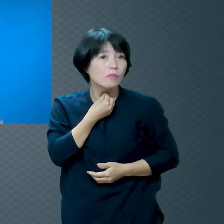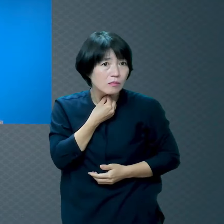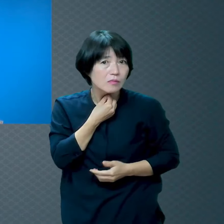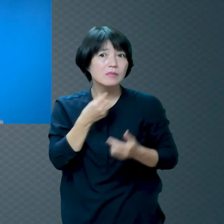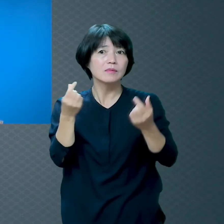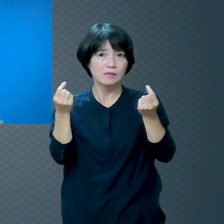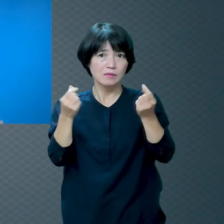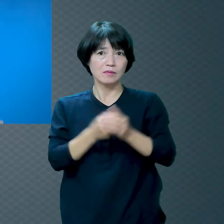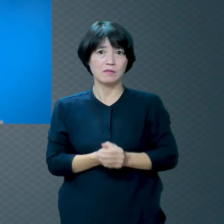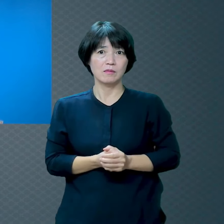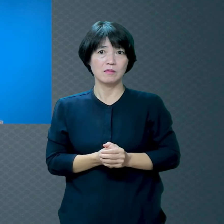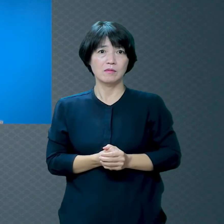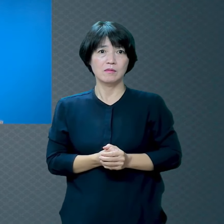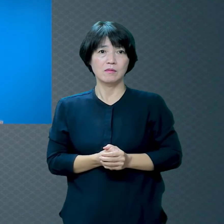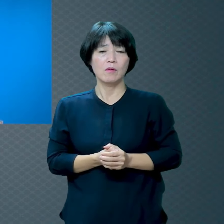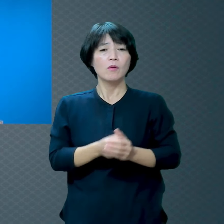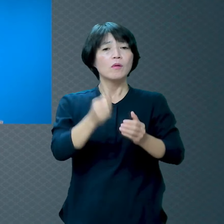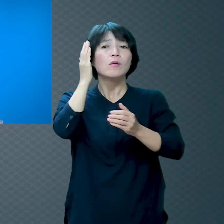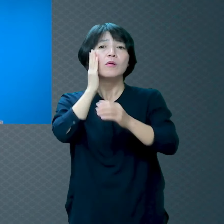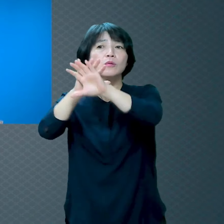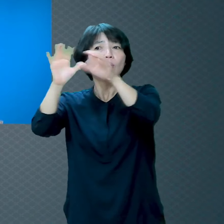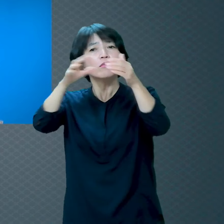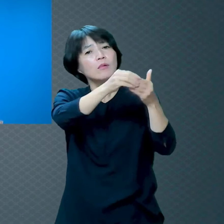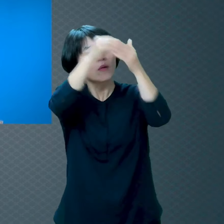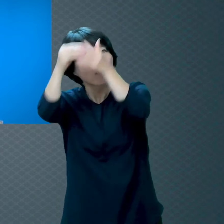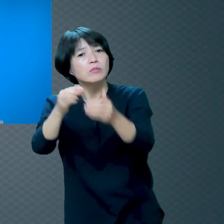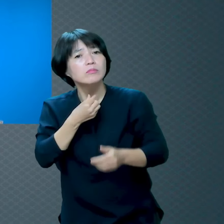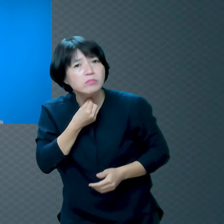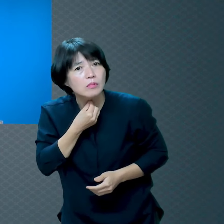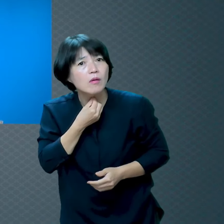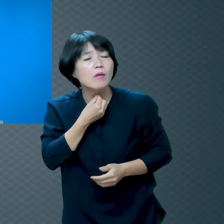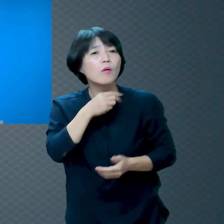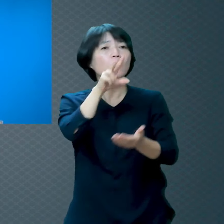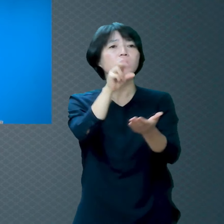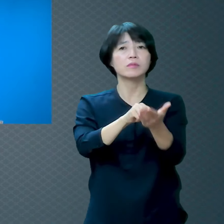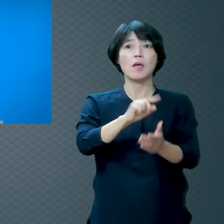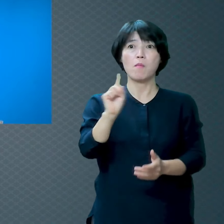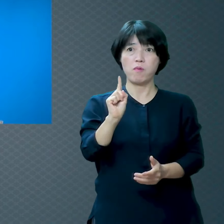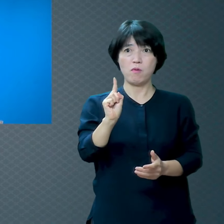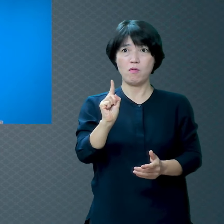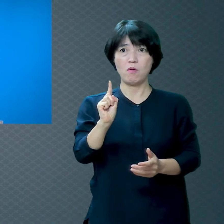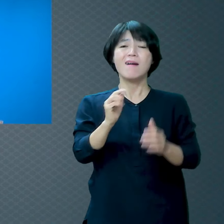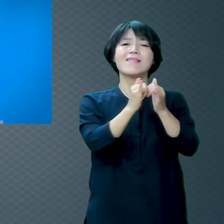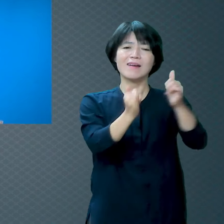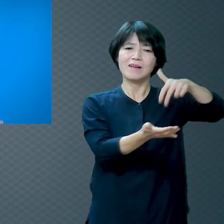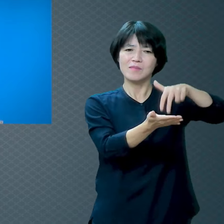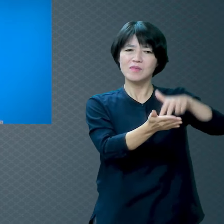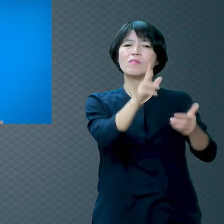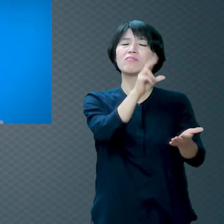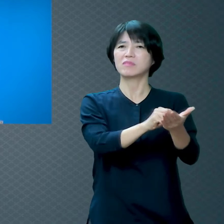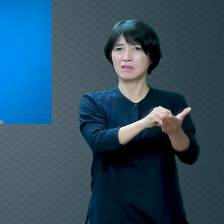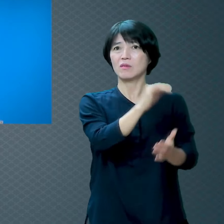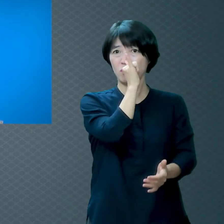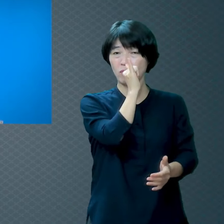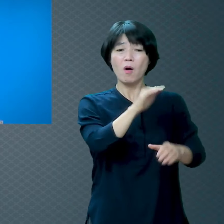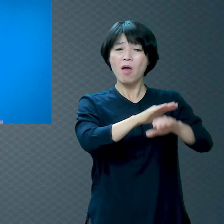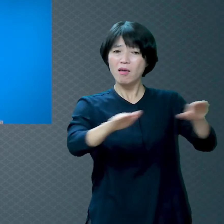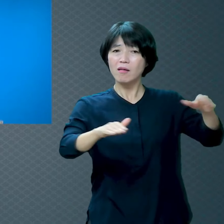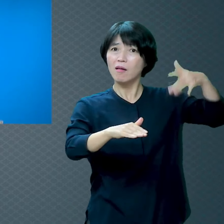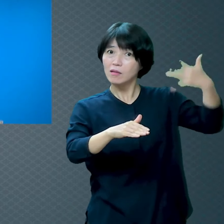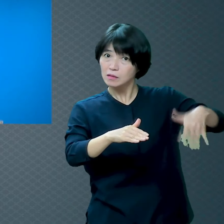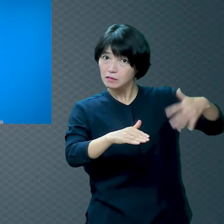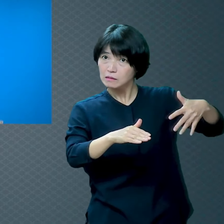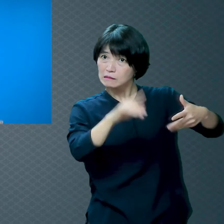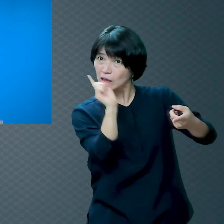문제가 있는 겁니다 이걸 해결하기 전에는 천국에 데려갈 수가 없는 거예요 마치